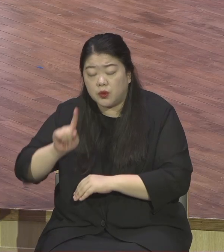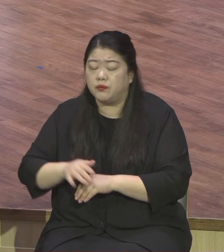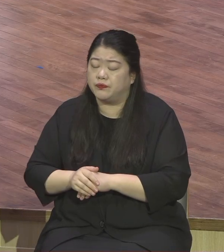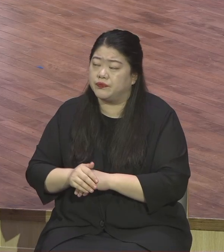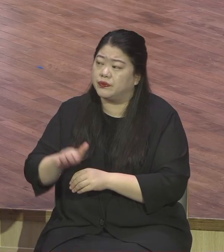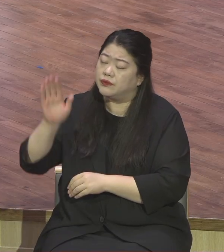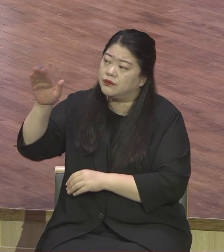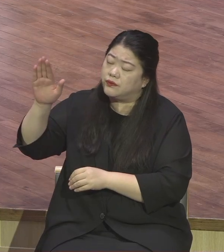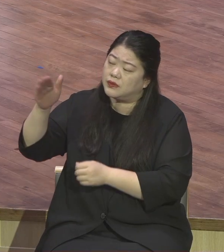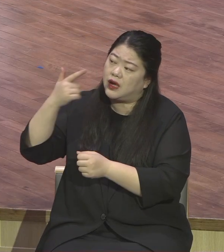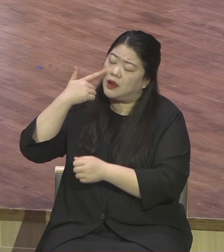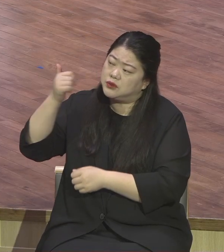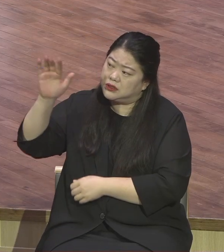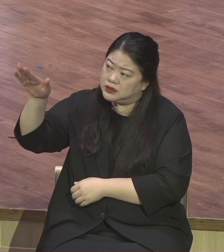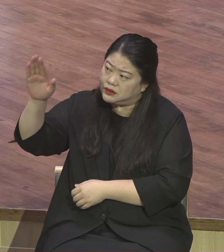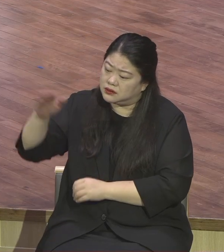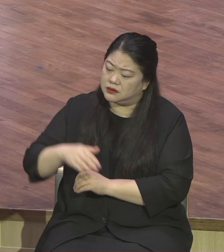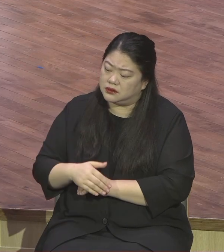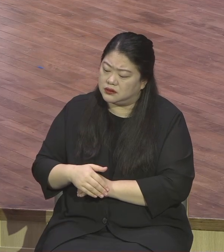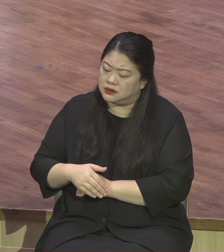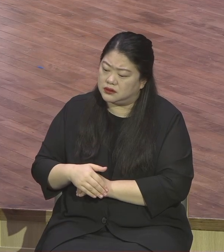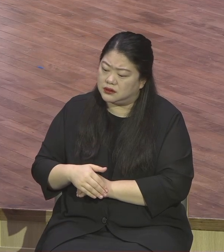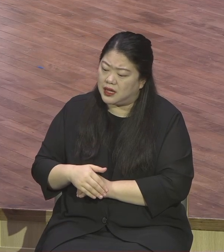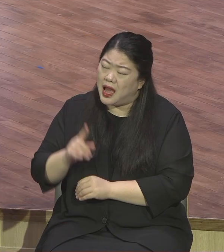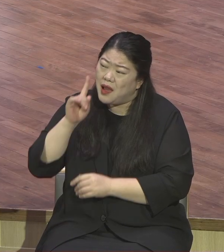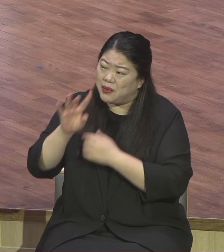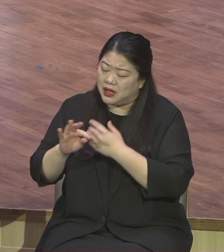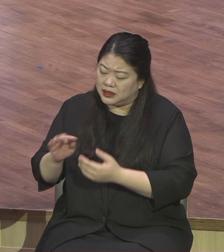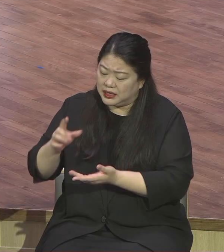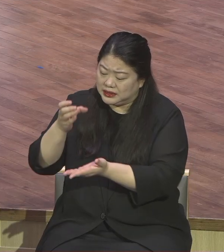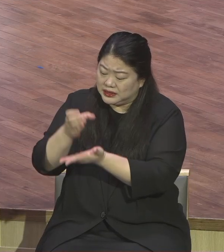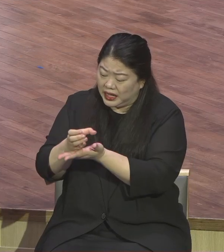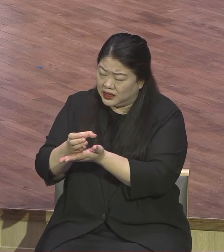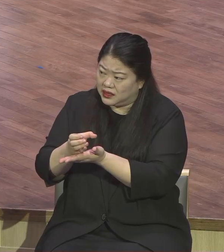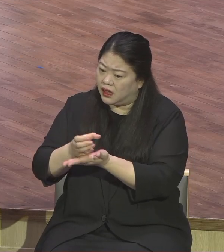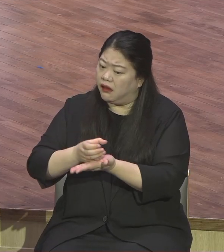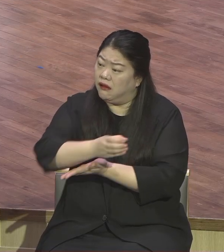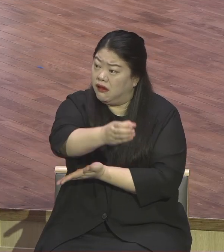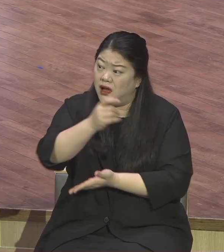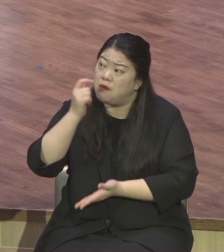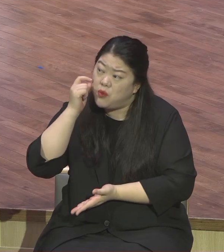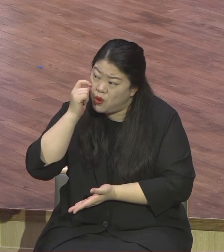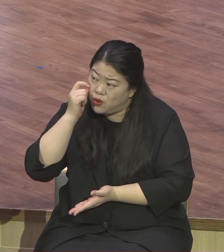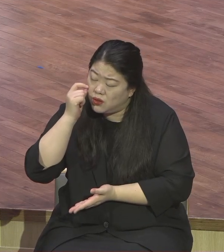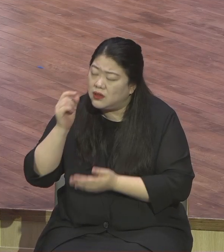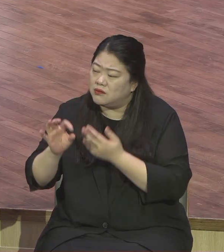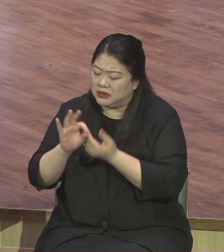않고는 이 잔이 내게서 지나갈 수 없거든 아버지 원대로 되기를 원하나이다